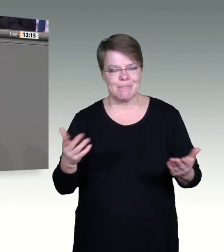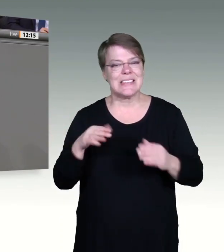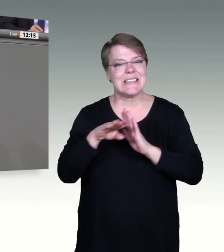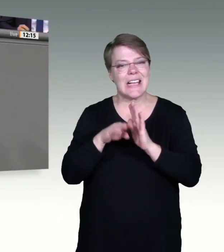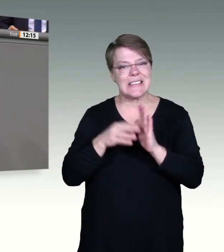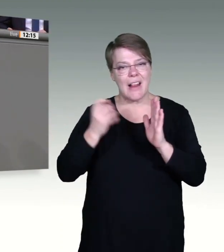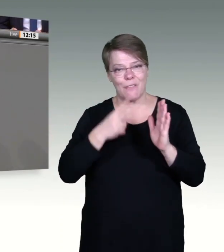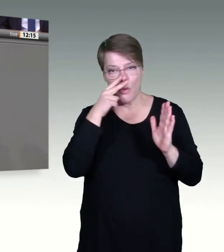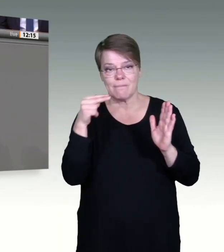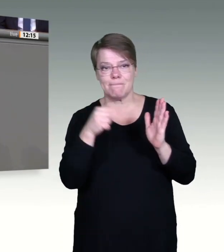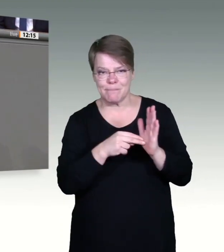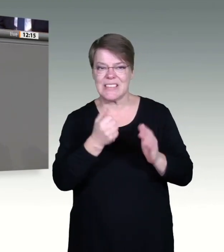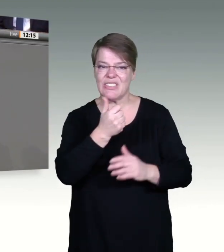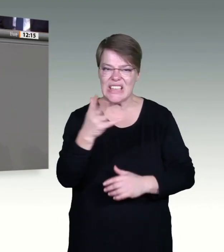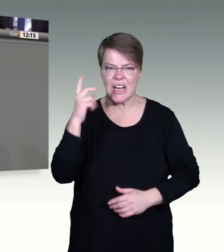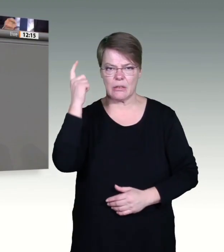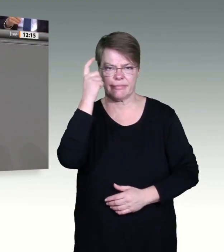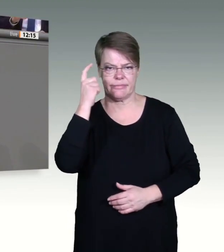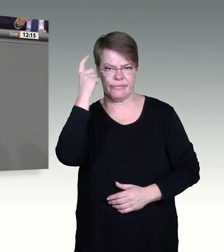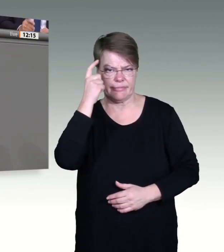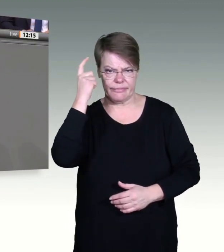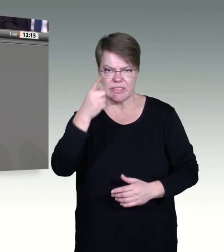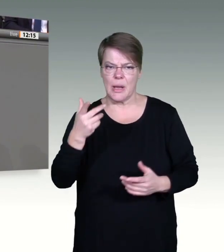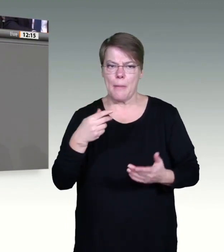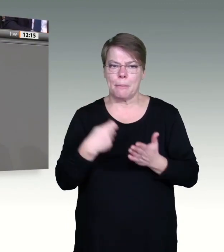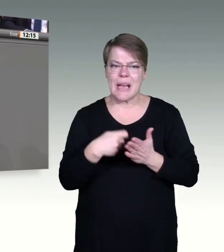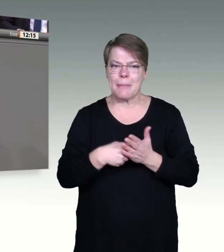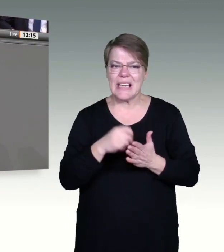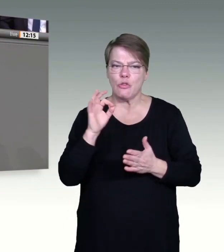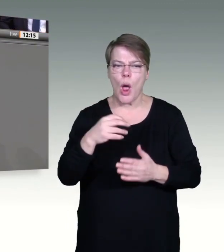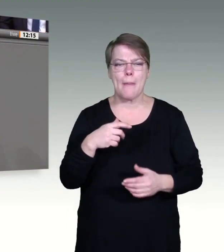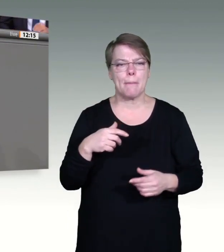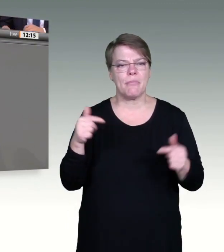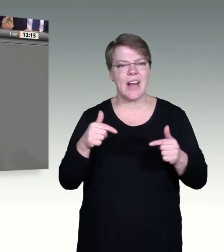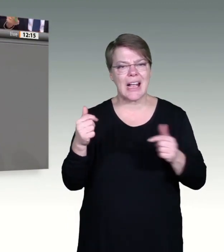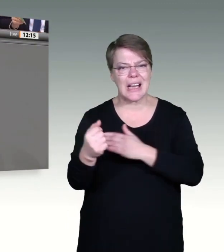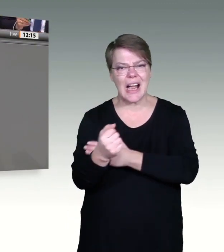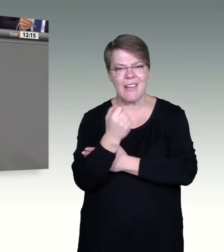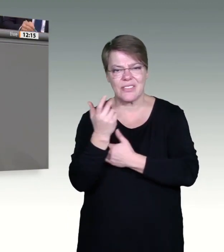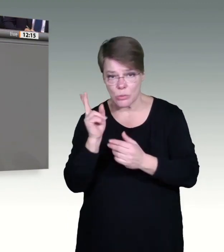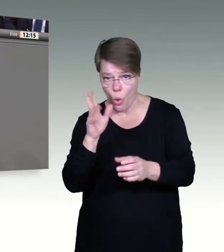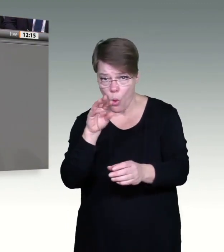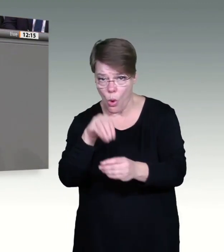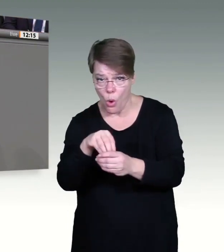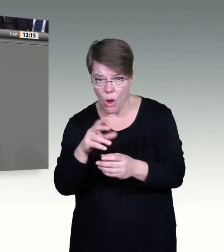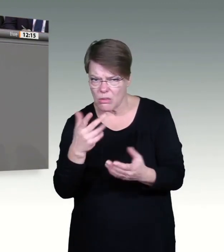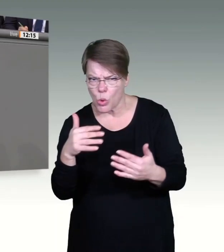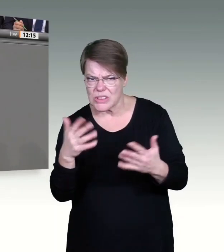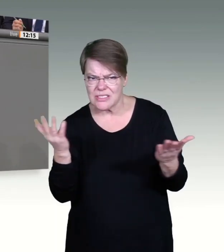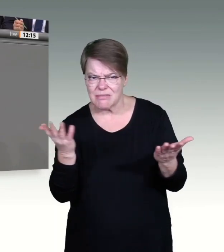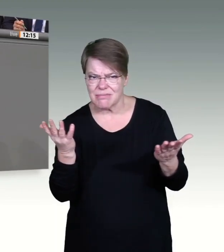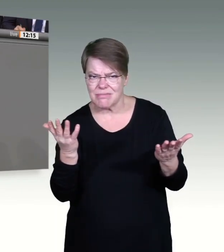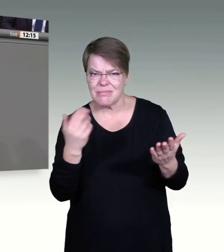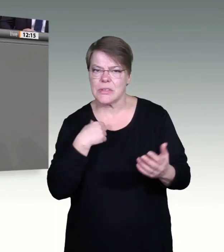erhalten. Wir wissen, ein Bonus kann kein wirklicher Ausgleich für die beschwerliche